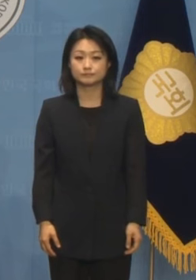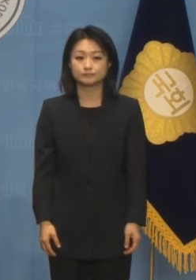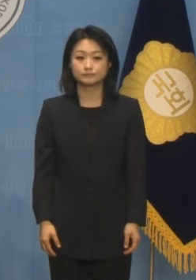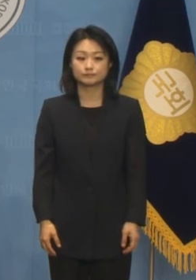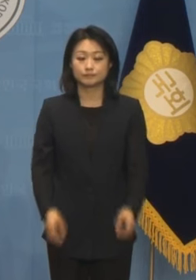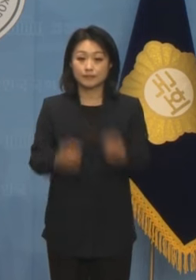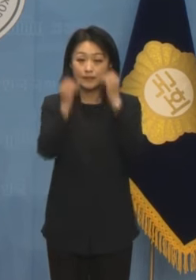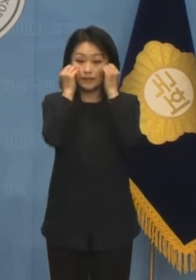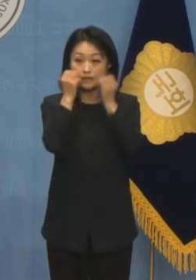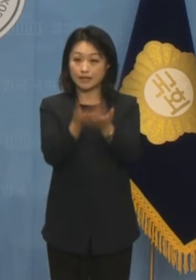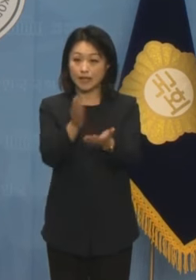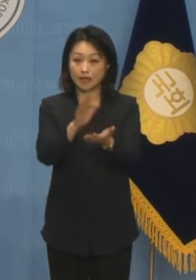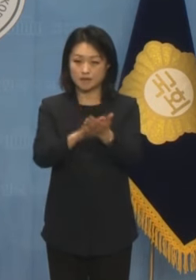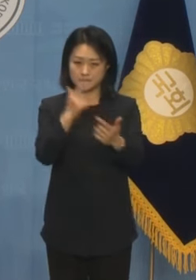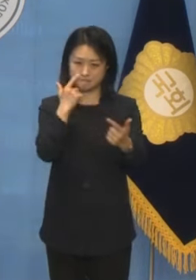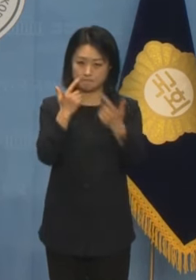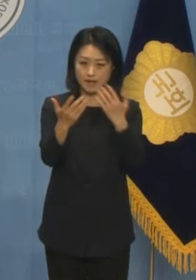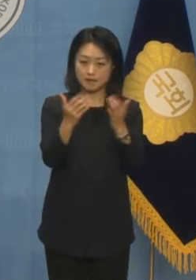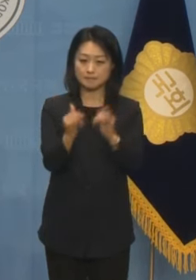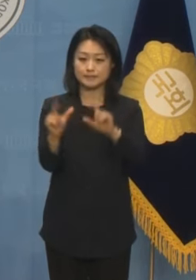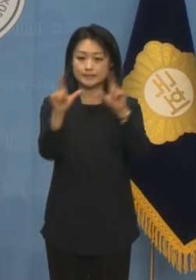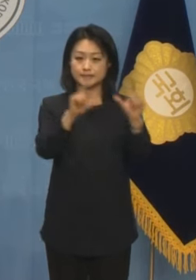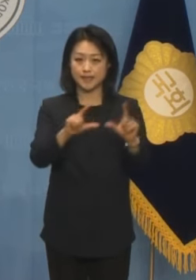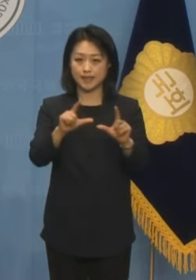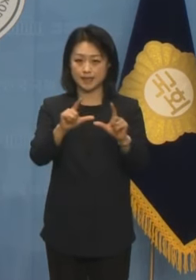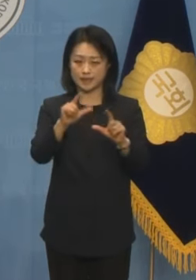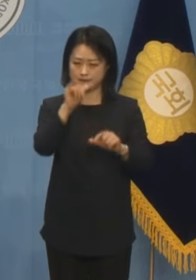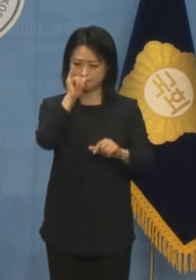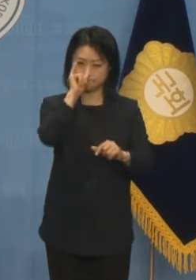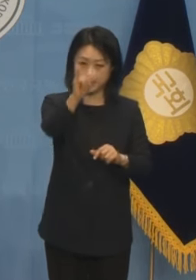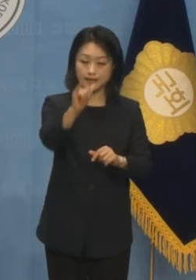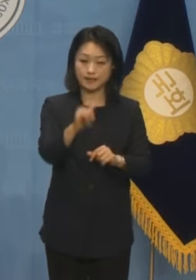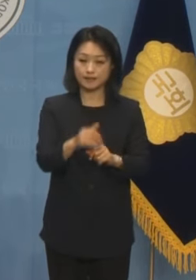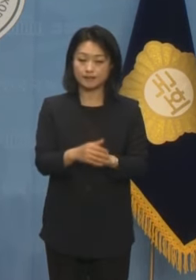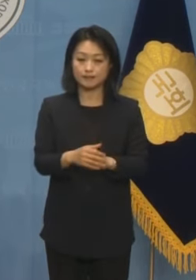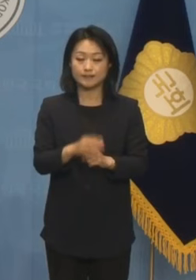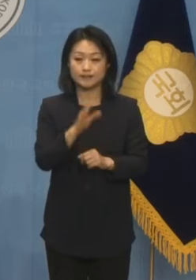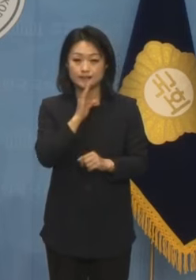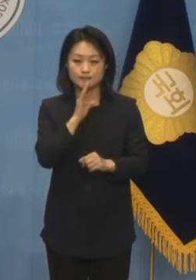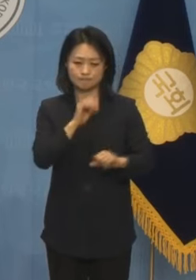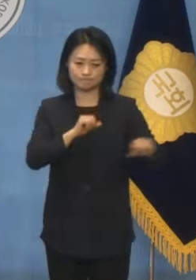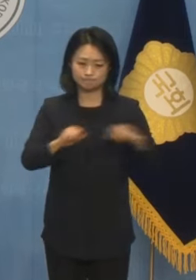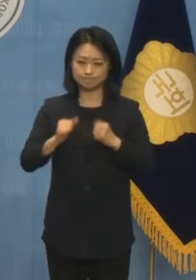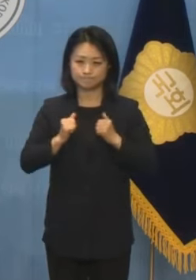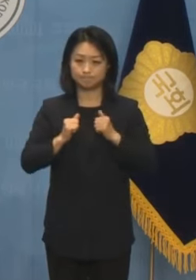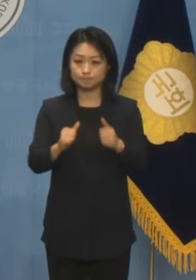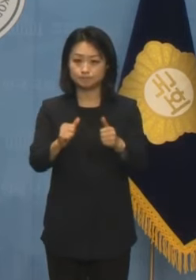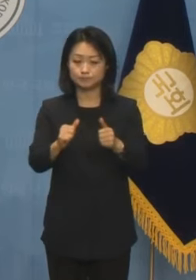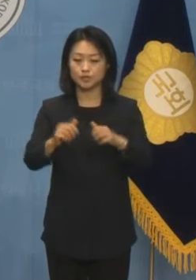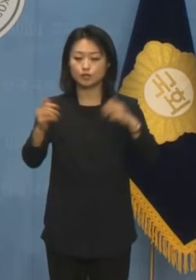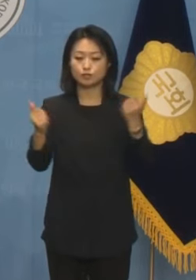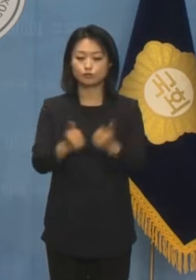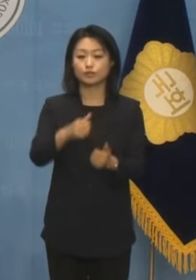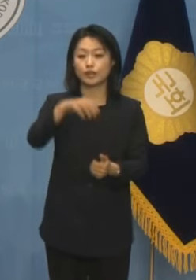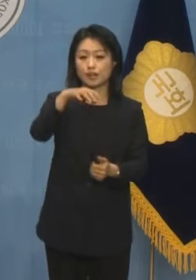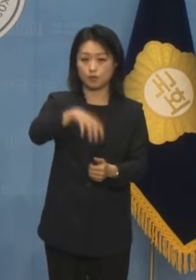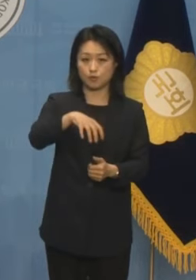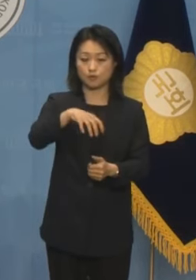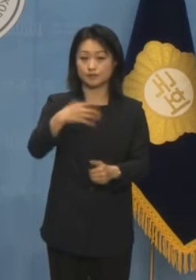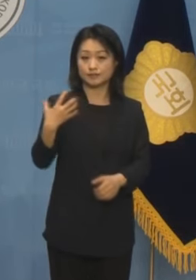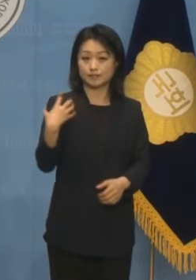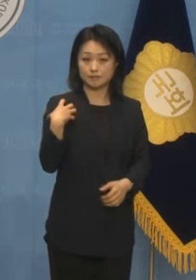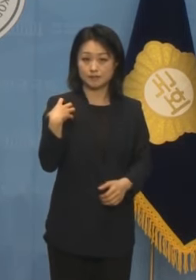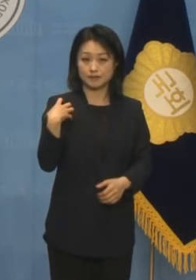개혁은 단호하게, 민생은 유능하게 성과를 내는 국회를 만들 책임의장